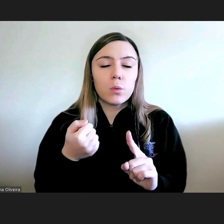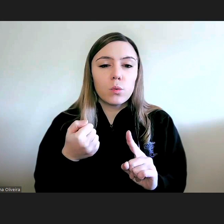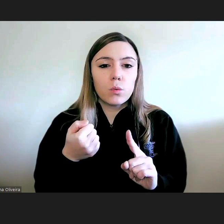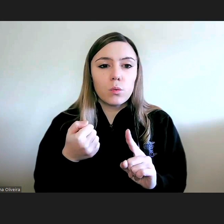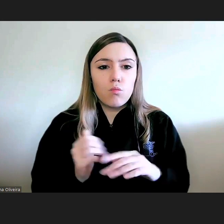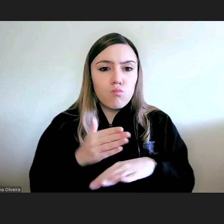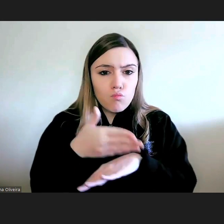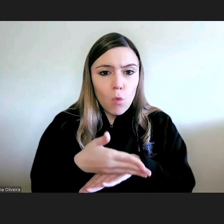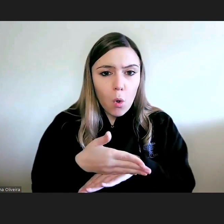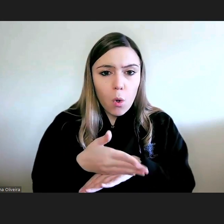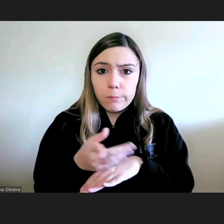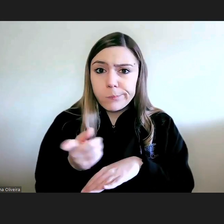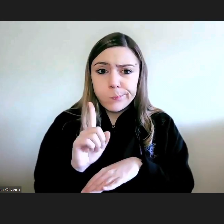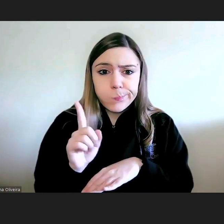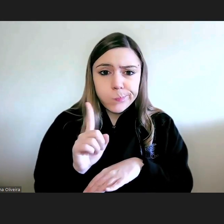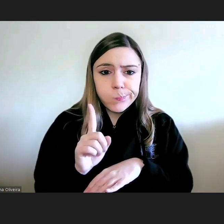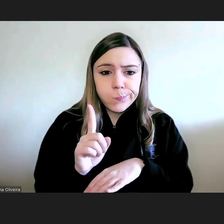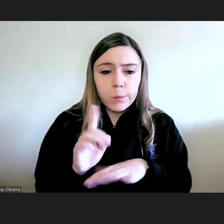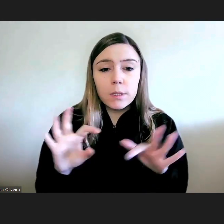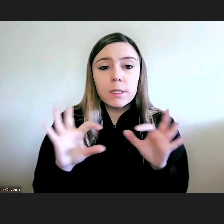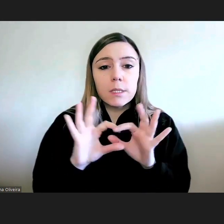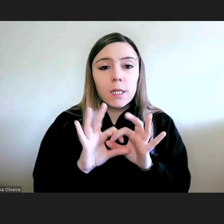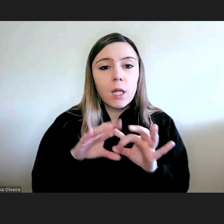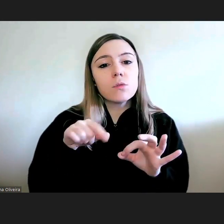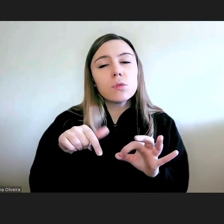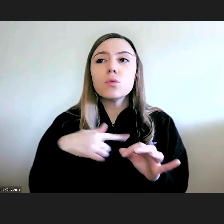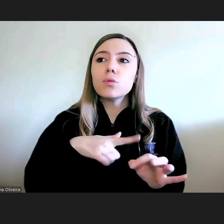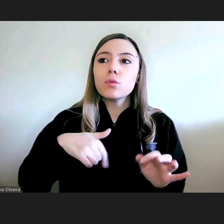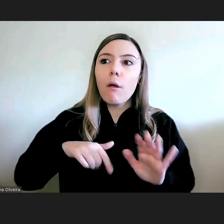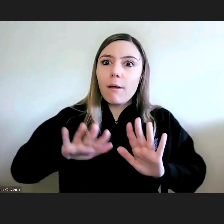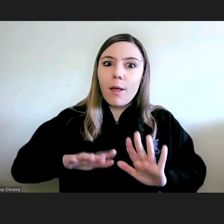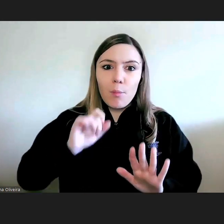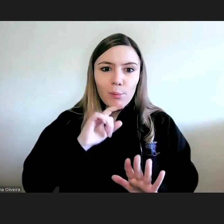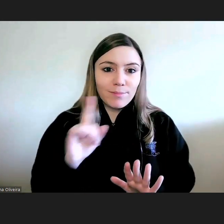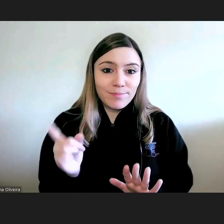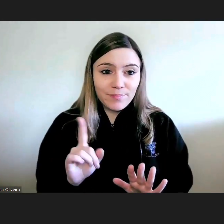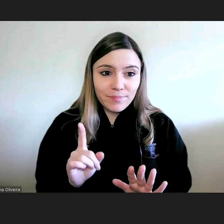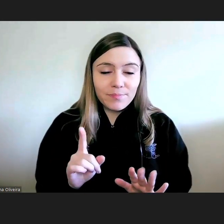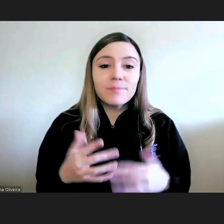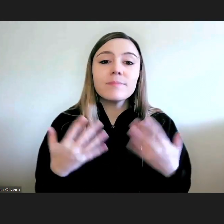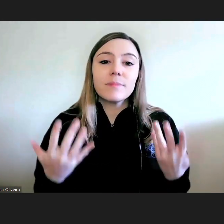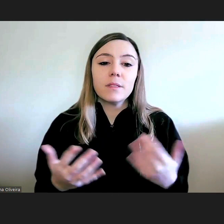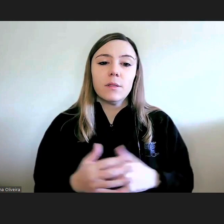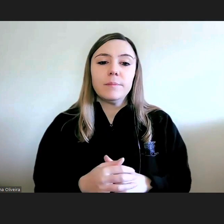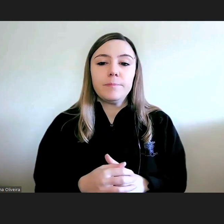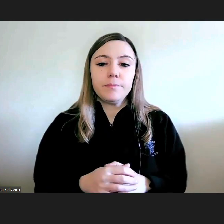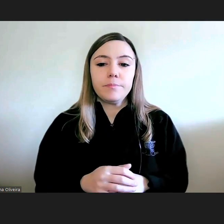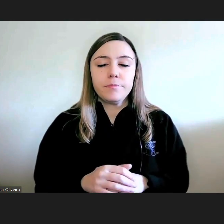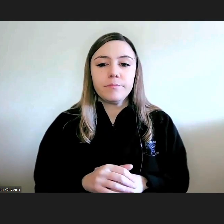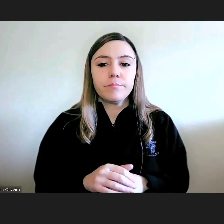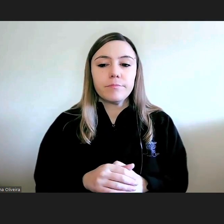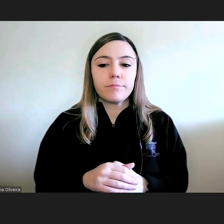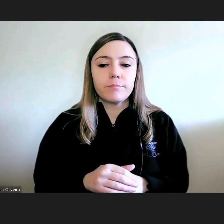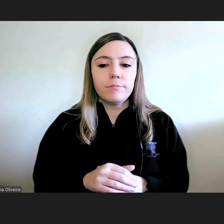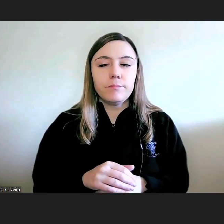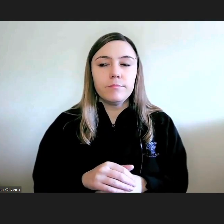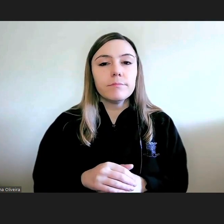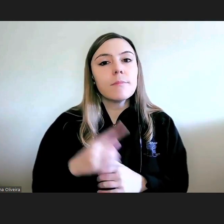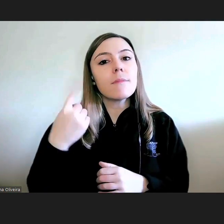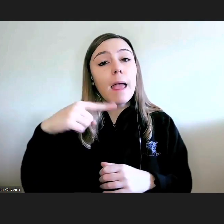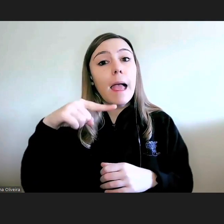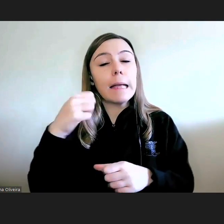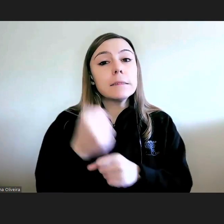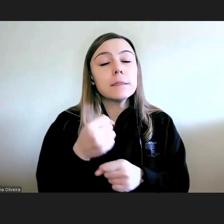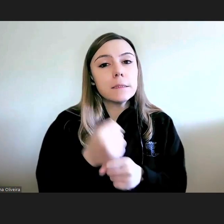ultrapassado que esteja cumprido quanto ao qual possamos sossegar ou seja há atuações de